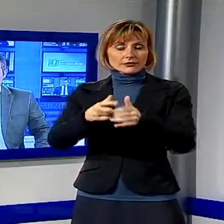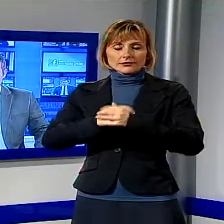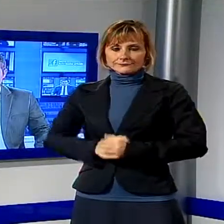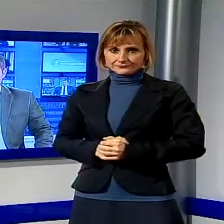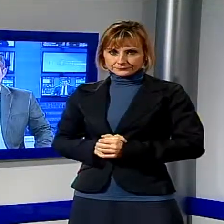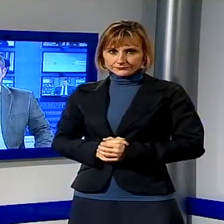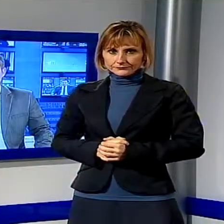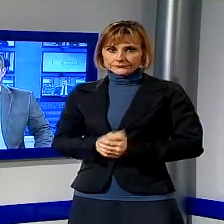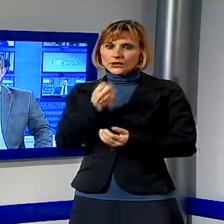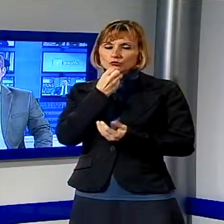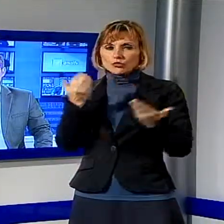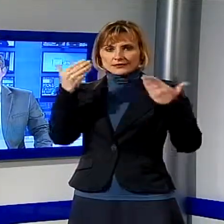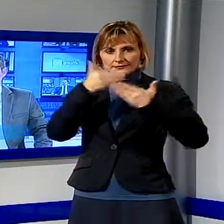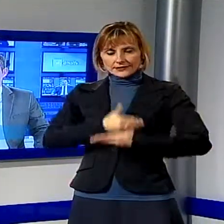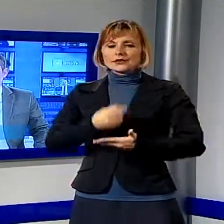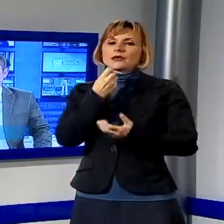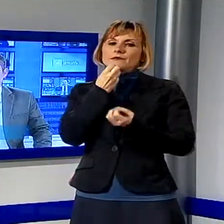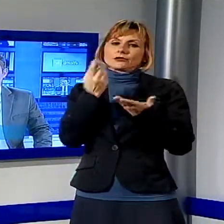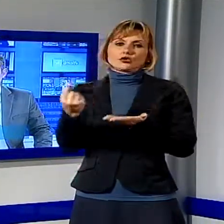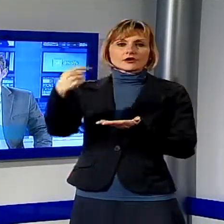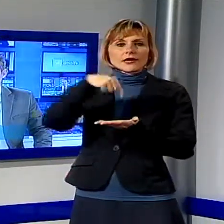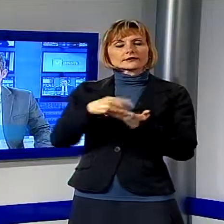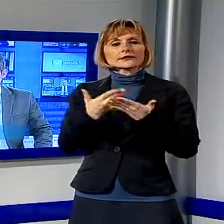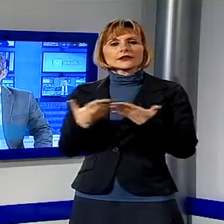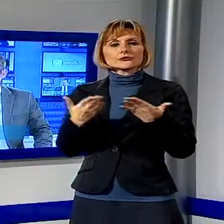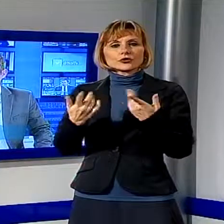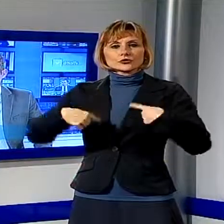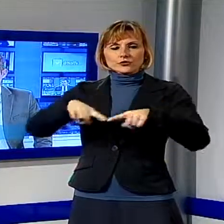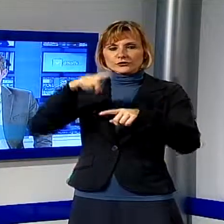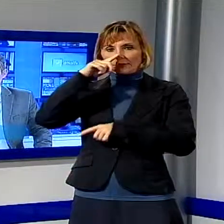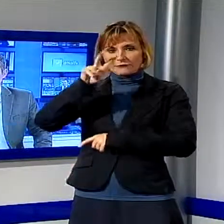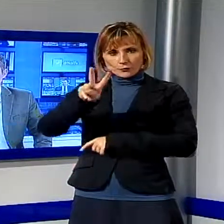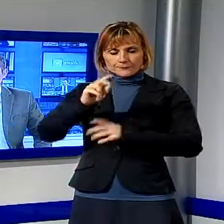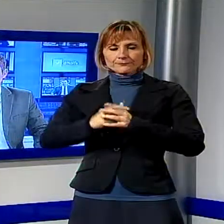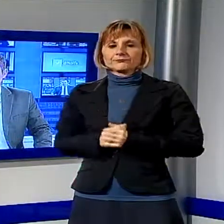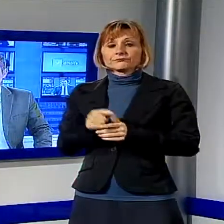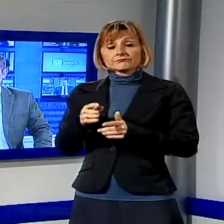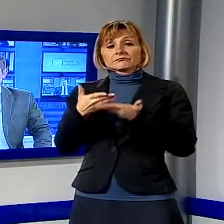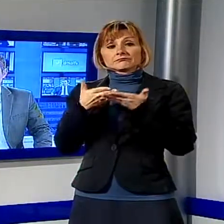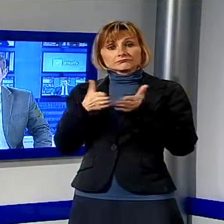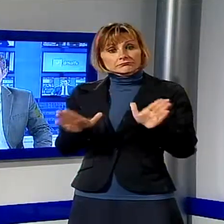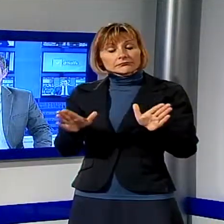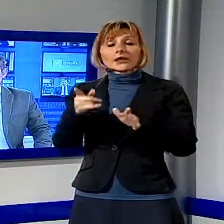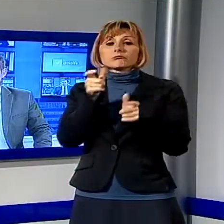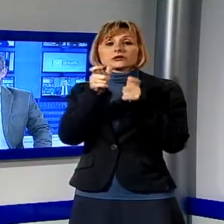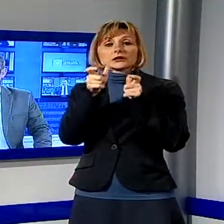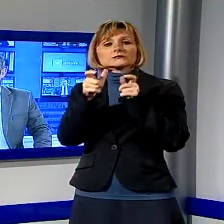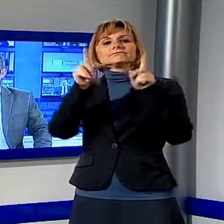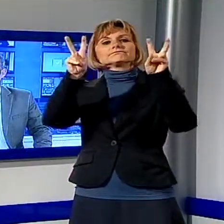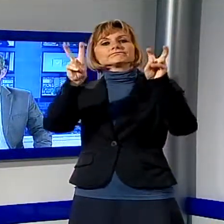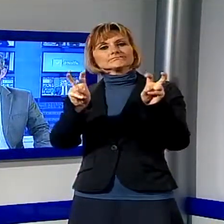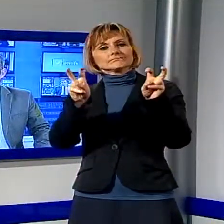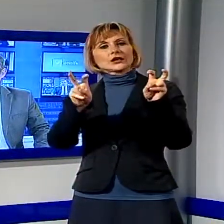Buonasera e bentrovati a questa nuova edizione del TG Noi. apertura torniamo a parlare della questione provincia, in